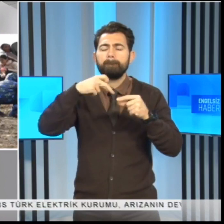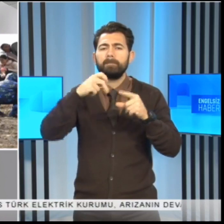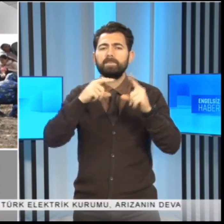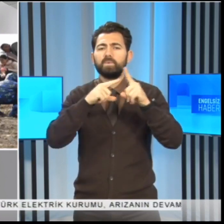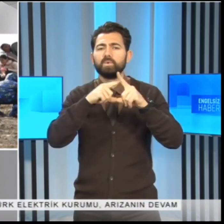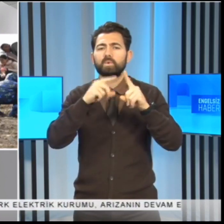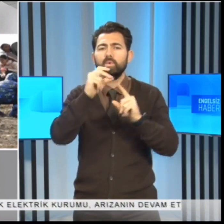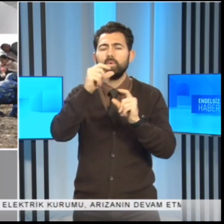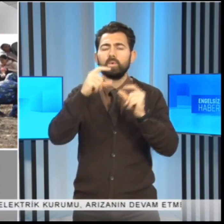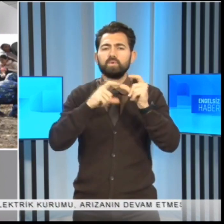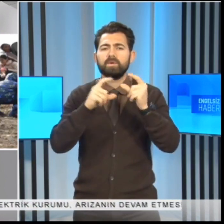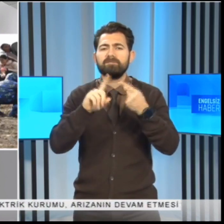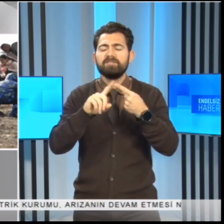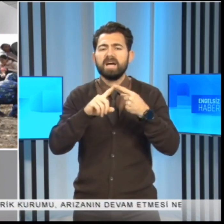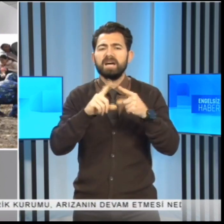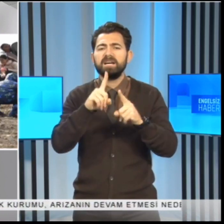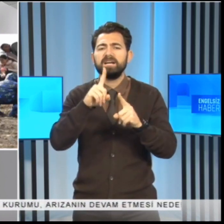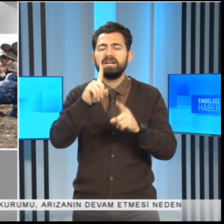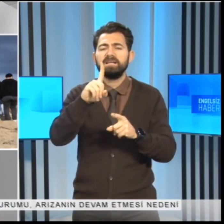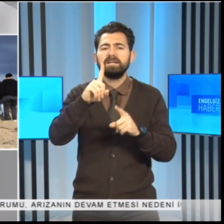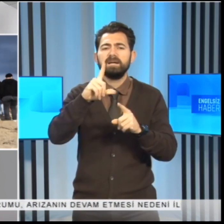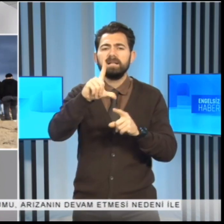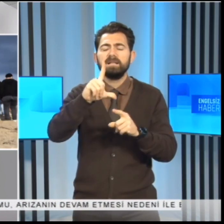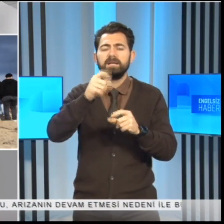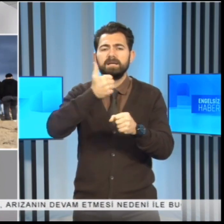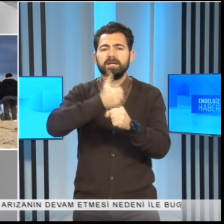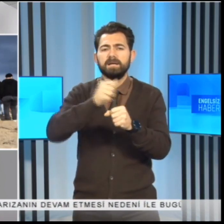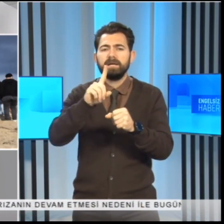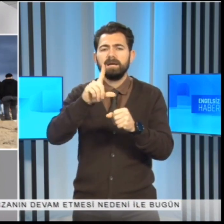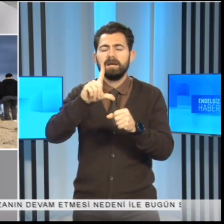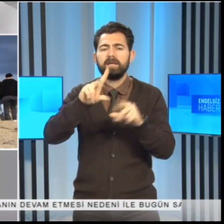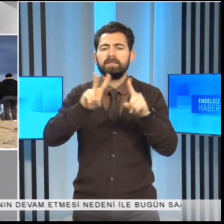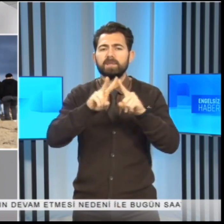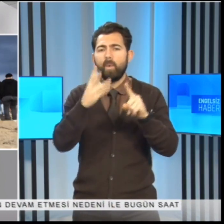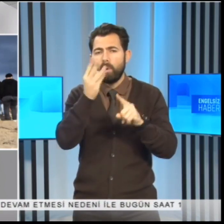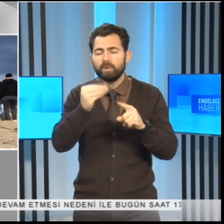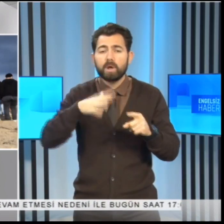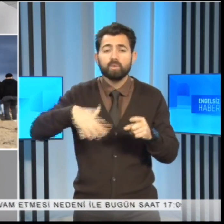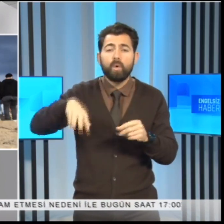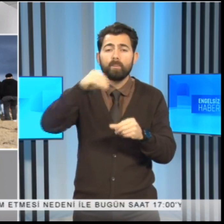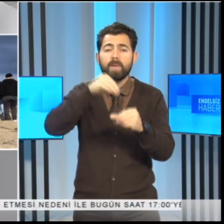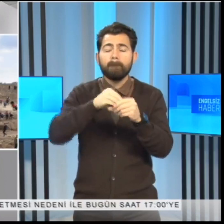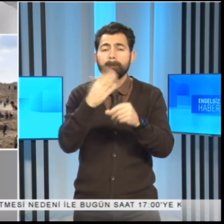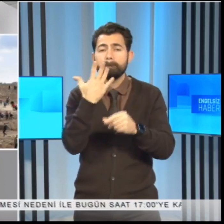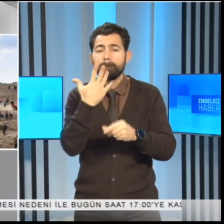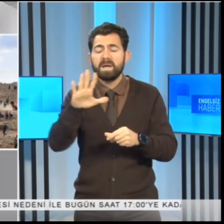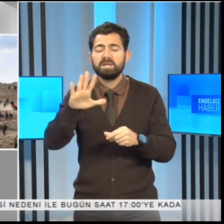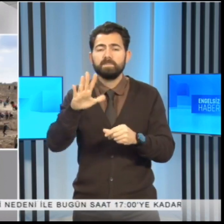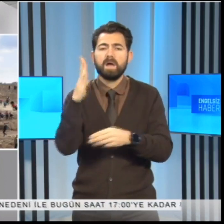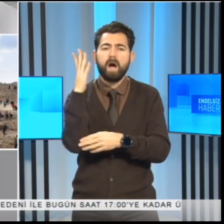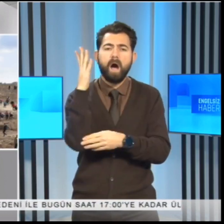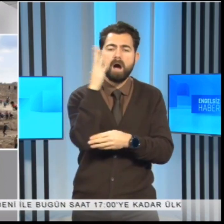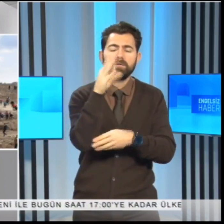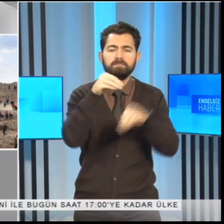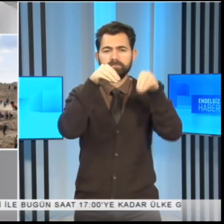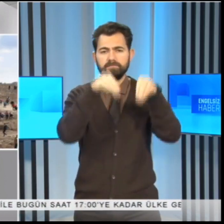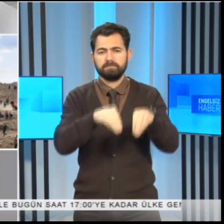ve ılgın olmak üzere toplam 5000 adet fidan dikimi